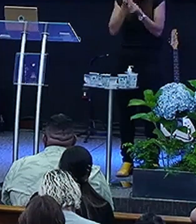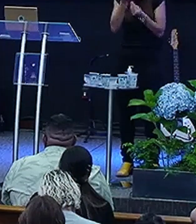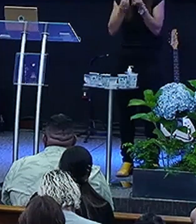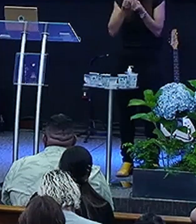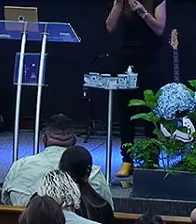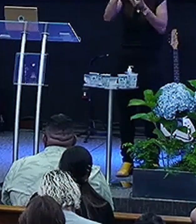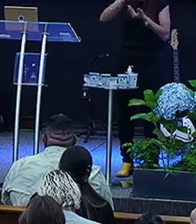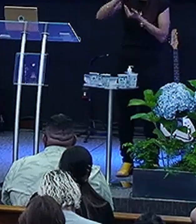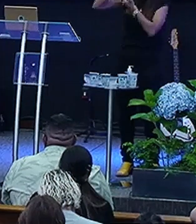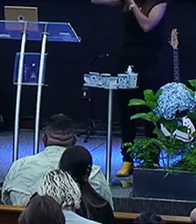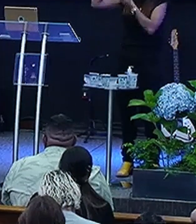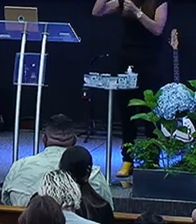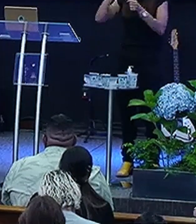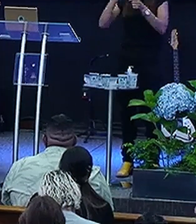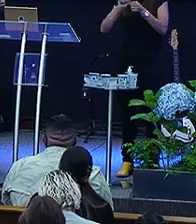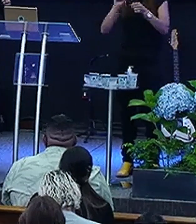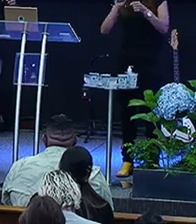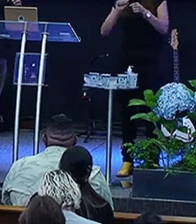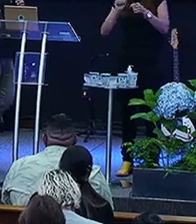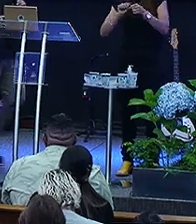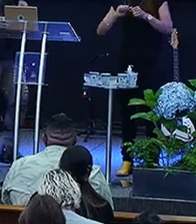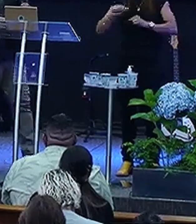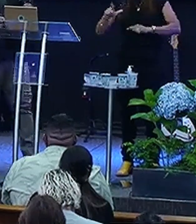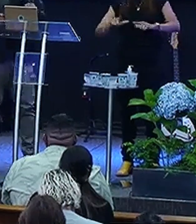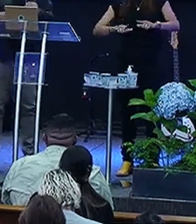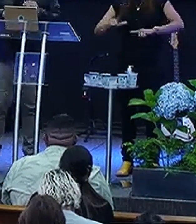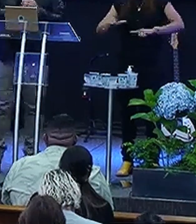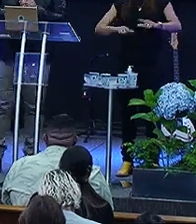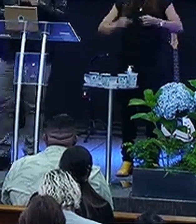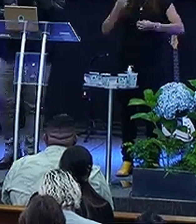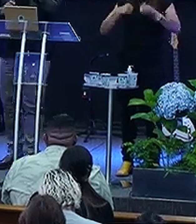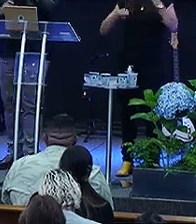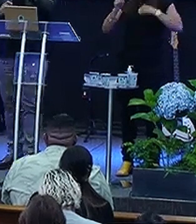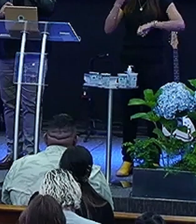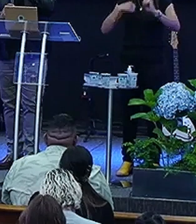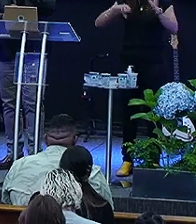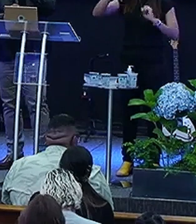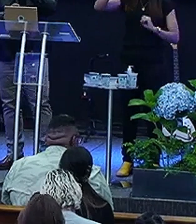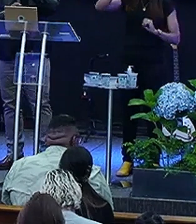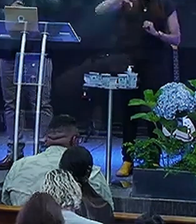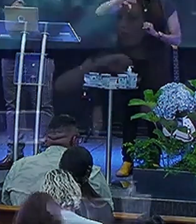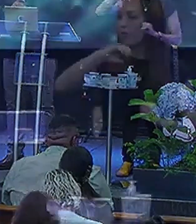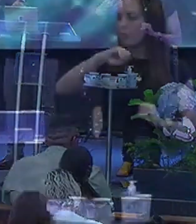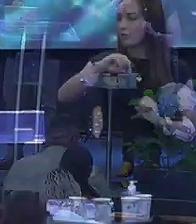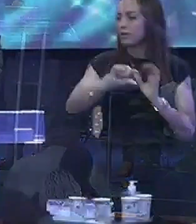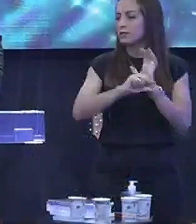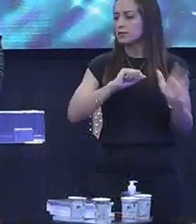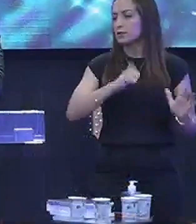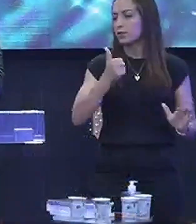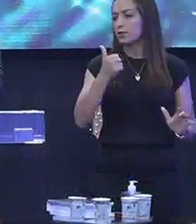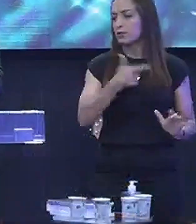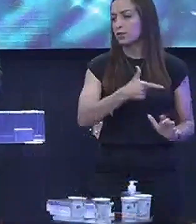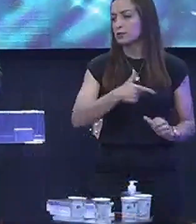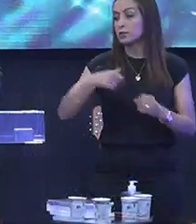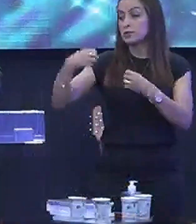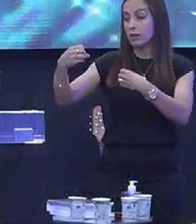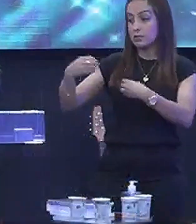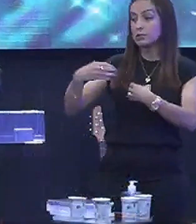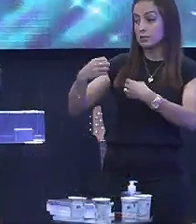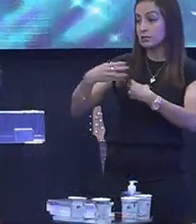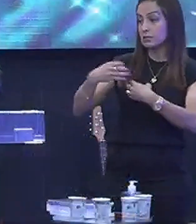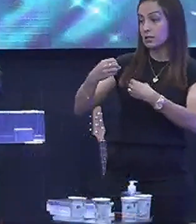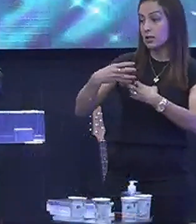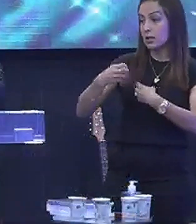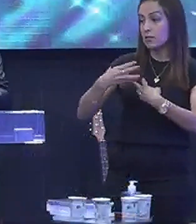está trabalhando Na minha vida Interessante, né? O Salmo 90, 12 Fala isso, né? Ensina-me